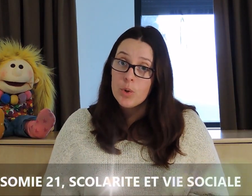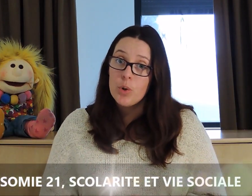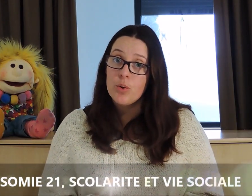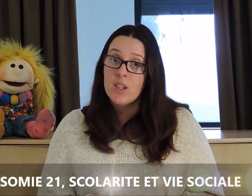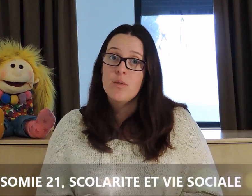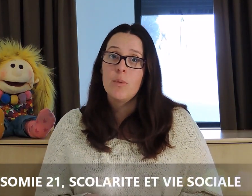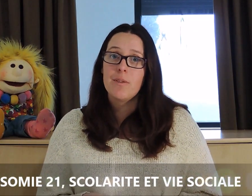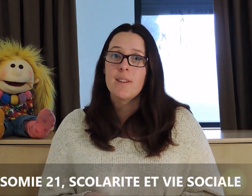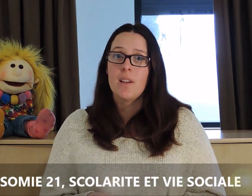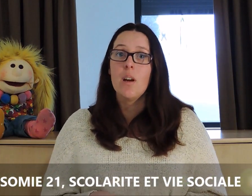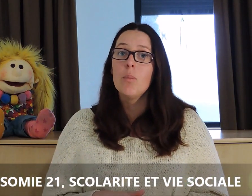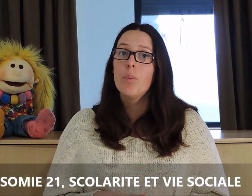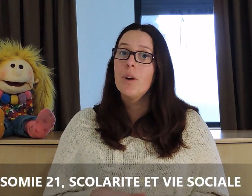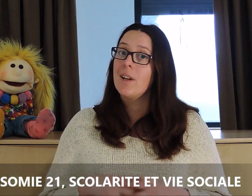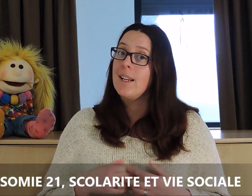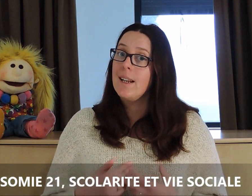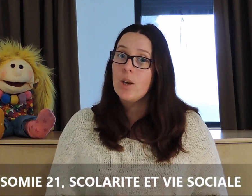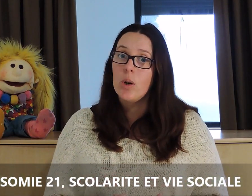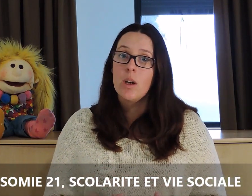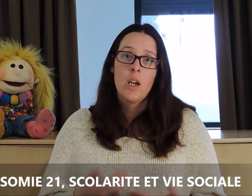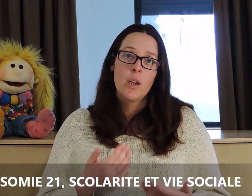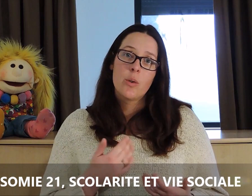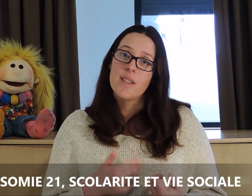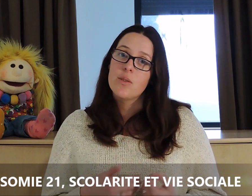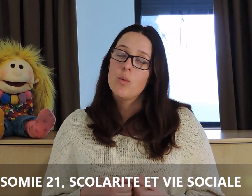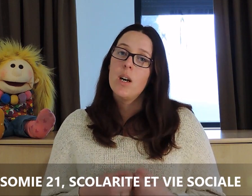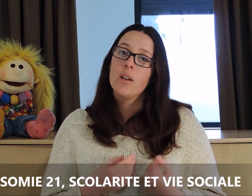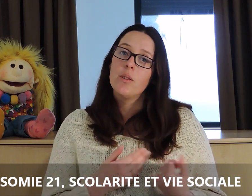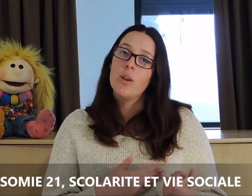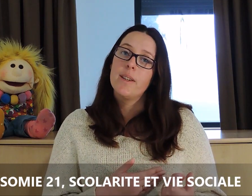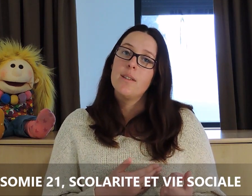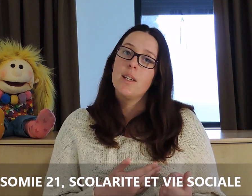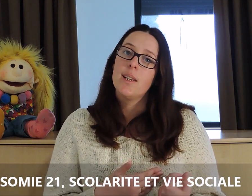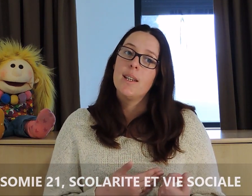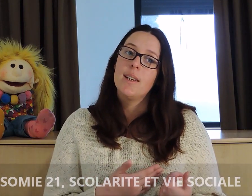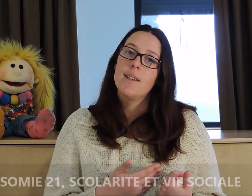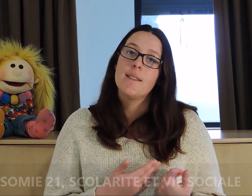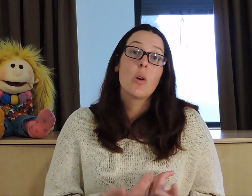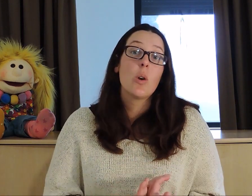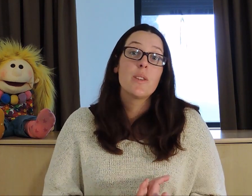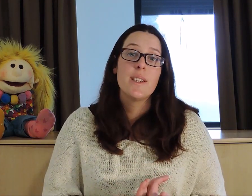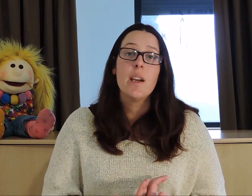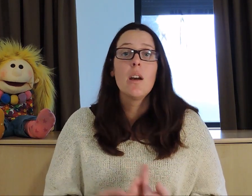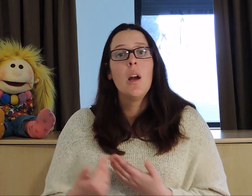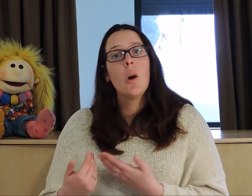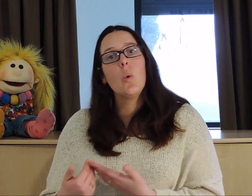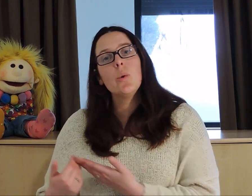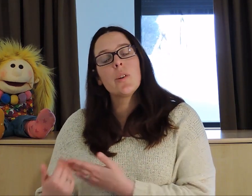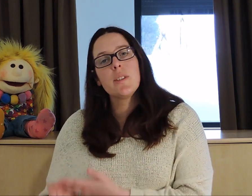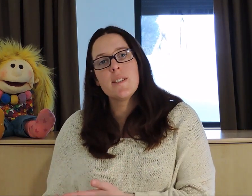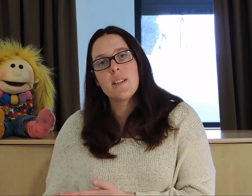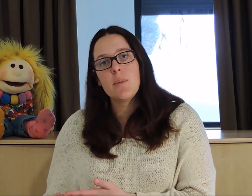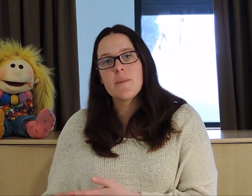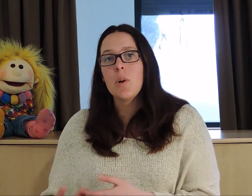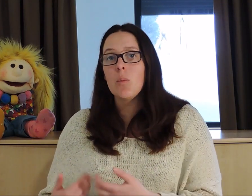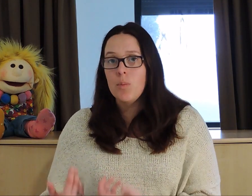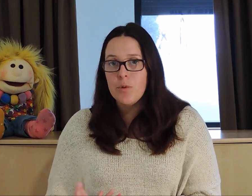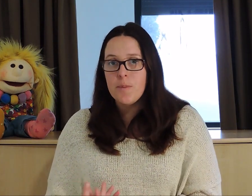porteurs de trisomie 21 peuvent aller à l'école, que ce soit dans des écoles ordinaires ou dans des établissements un peu plus